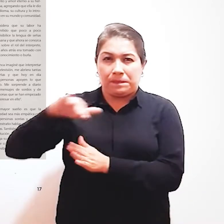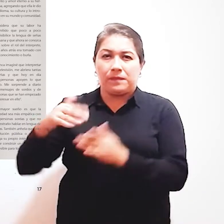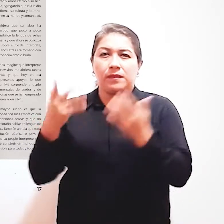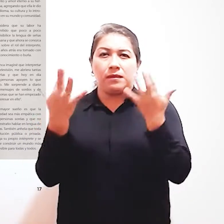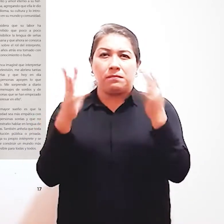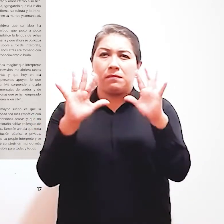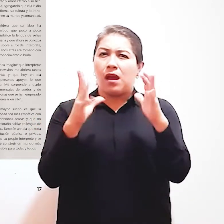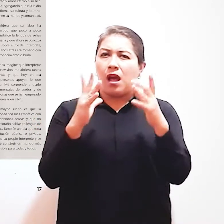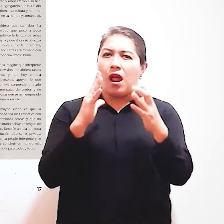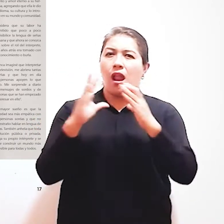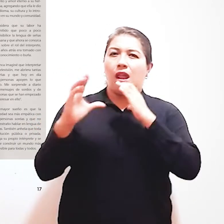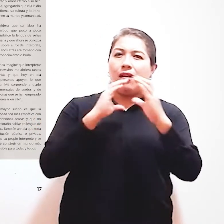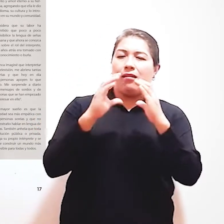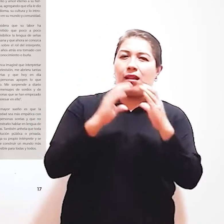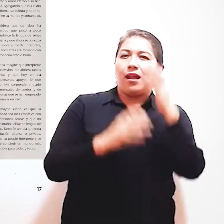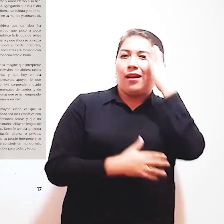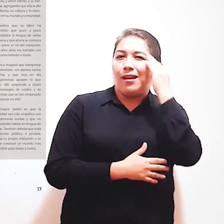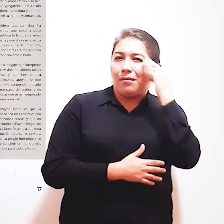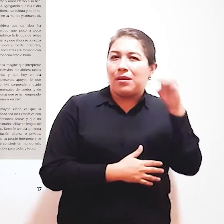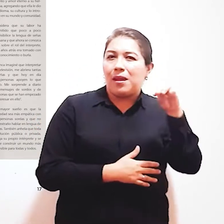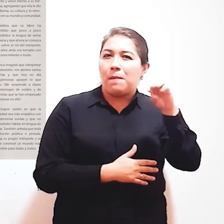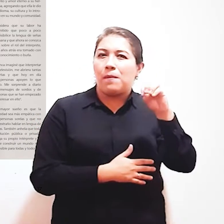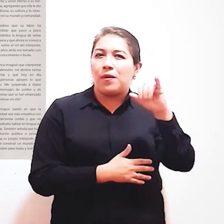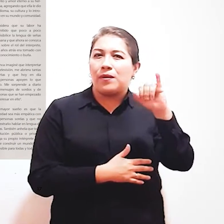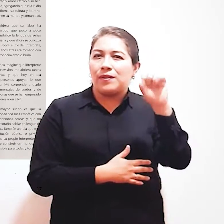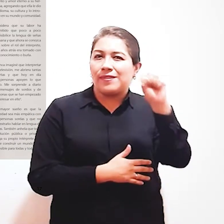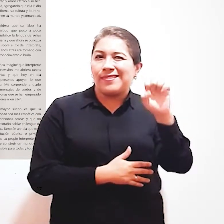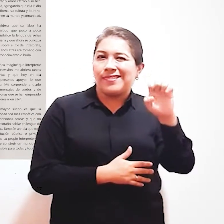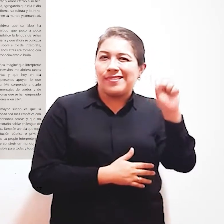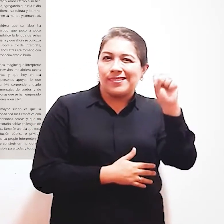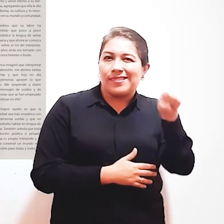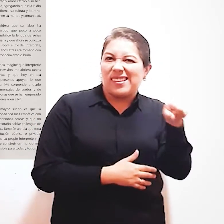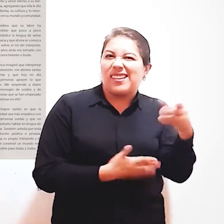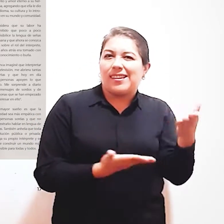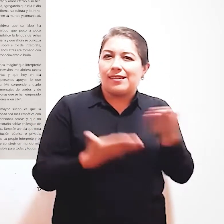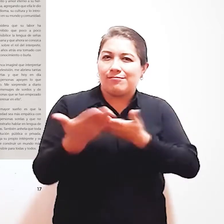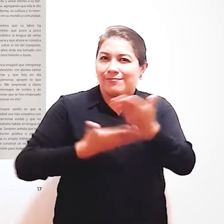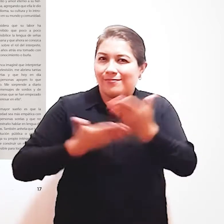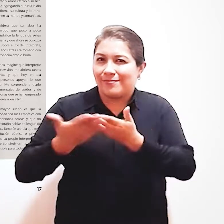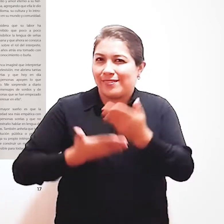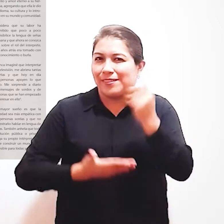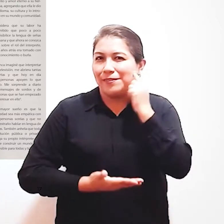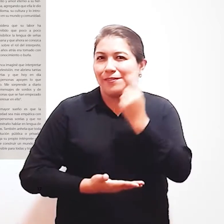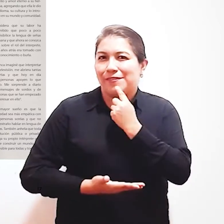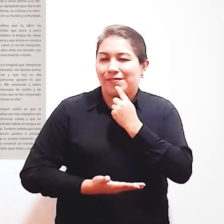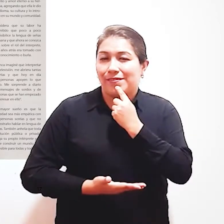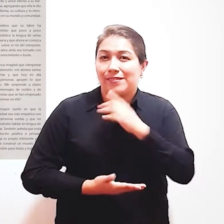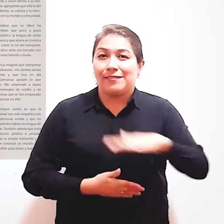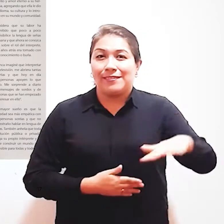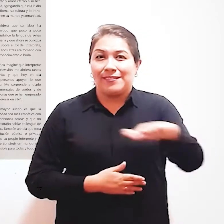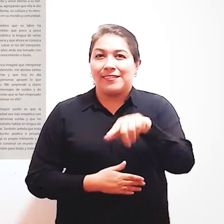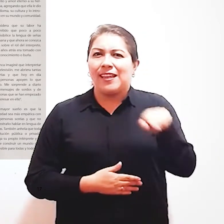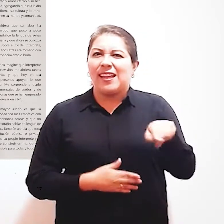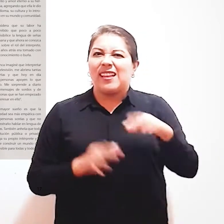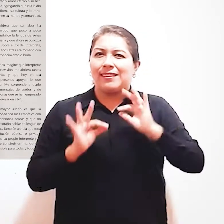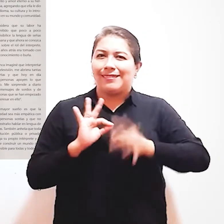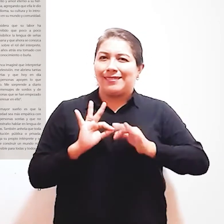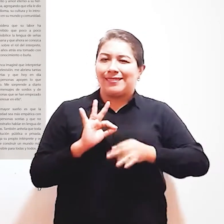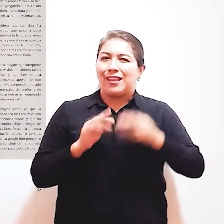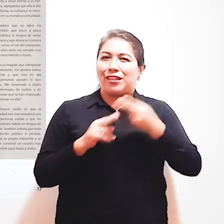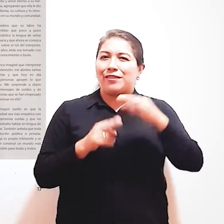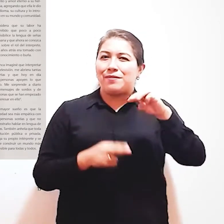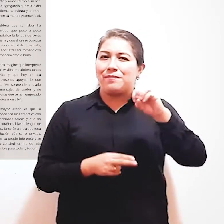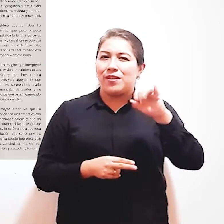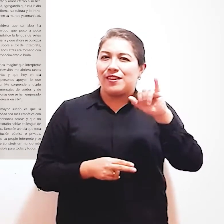Manos que comunican La experiencia de Moisés Al servicio de la comunidad sorda del país Moisés Piscoya